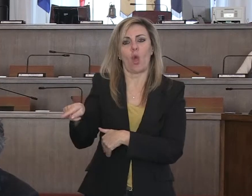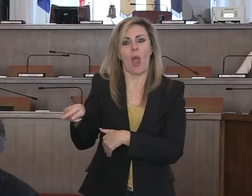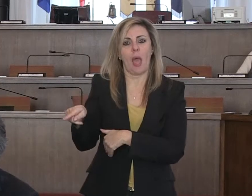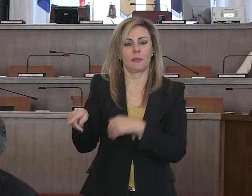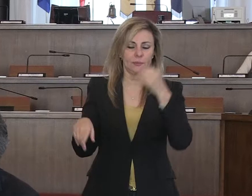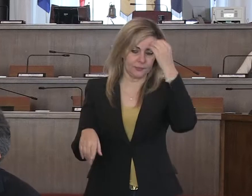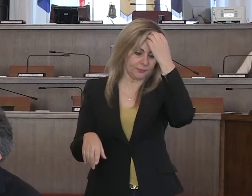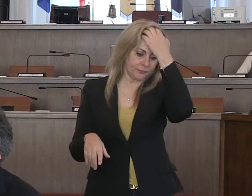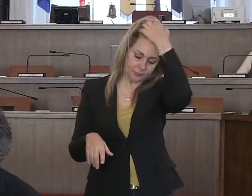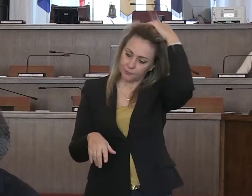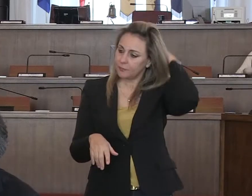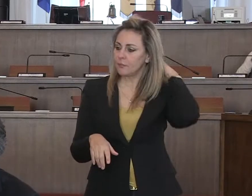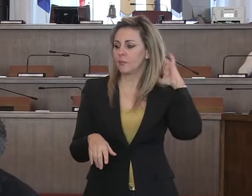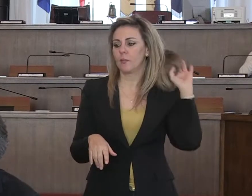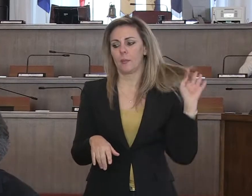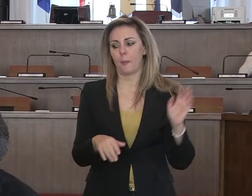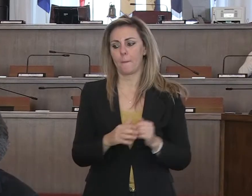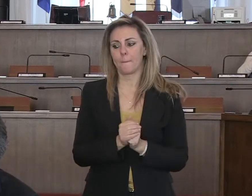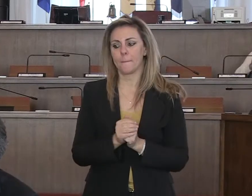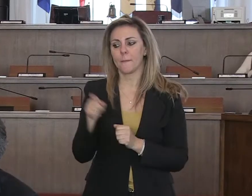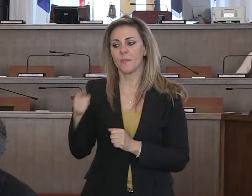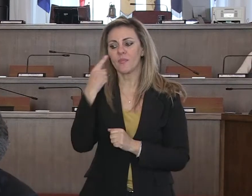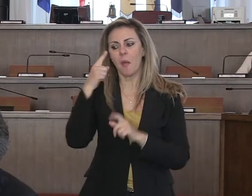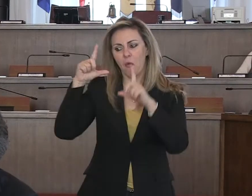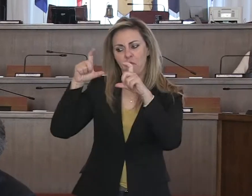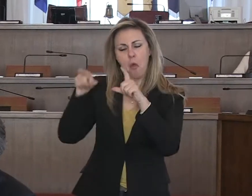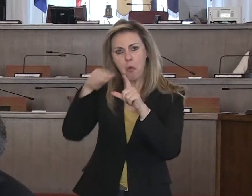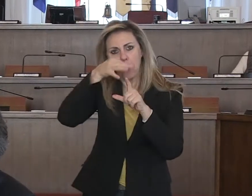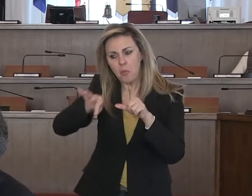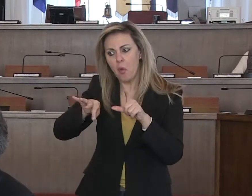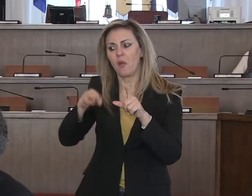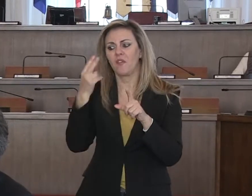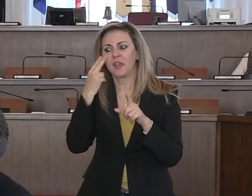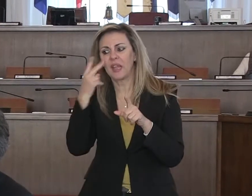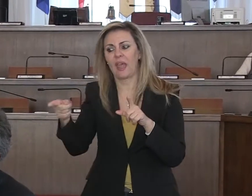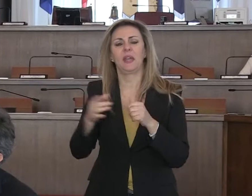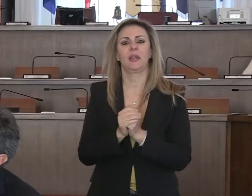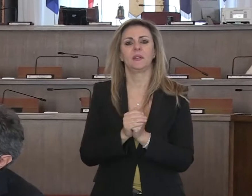qui sotto potrete poi fotografarlo, potete affacciarvi e vederlo,